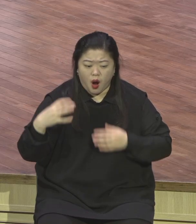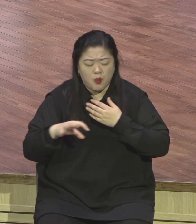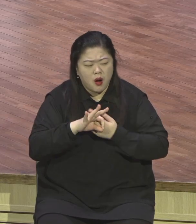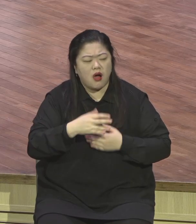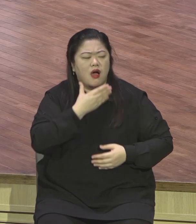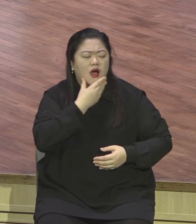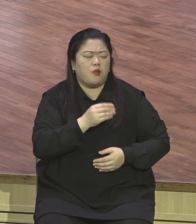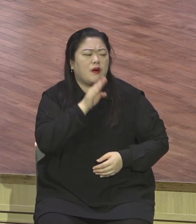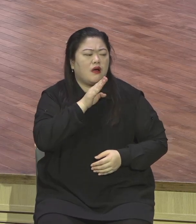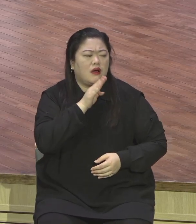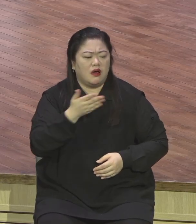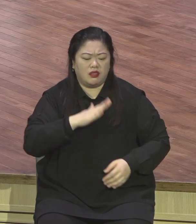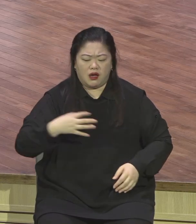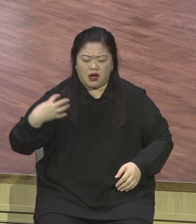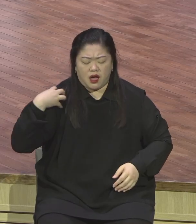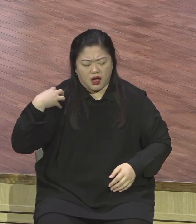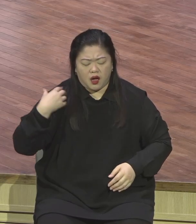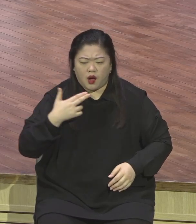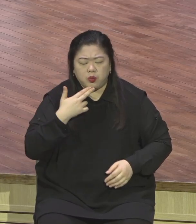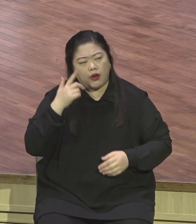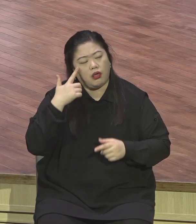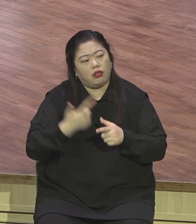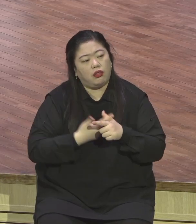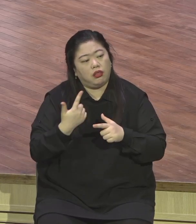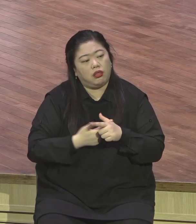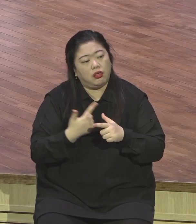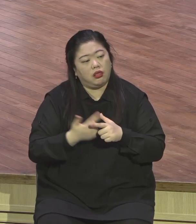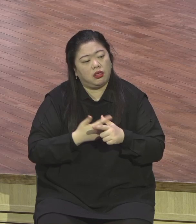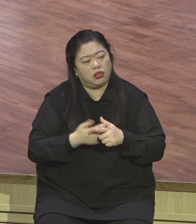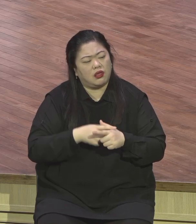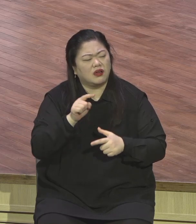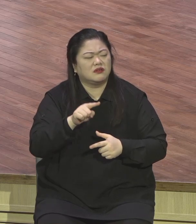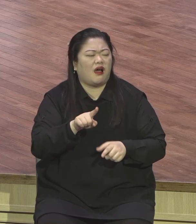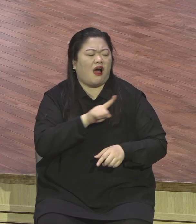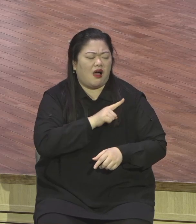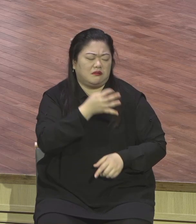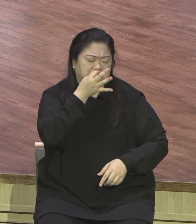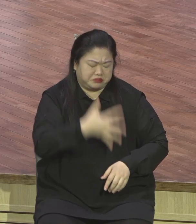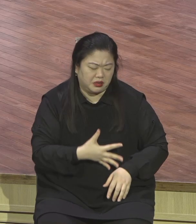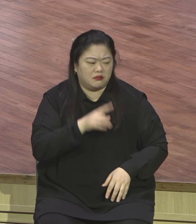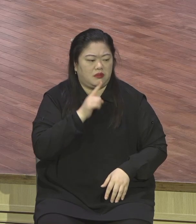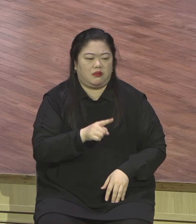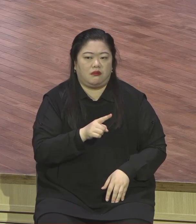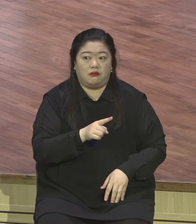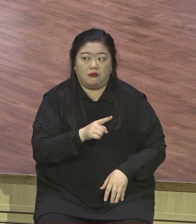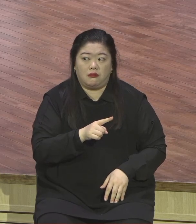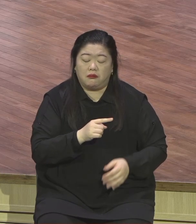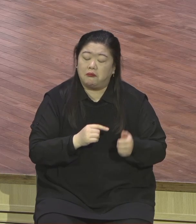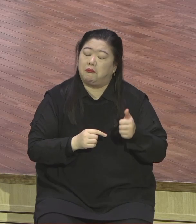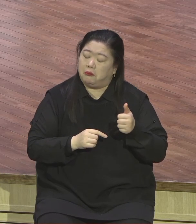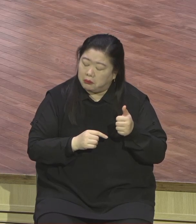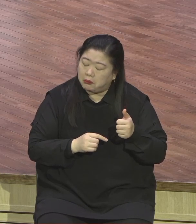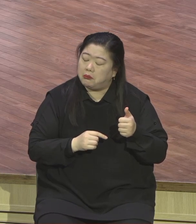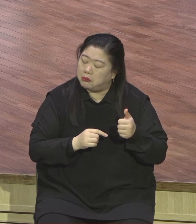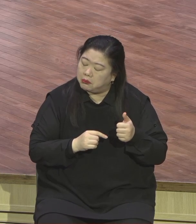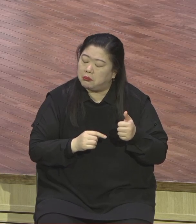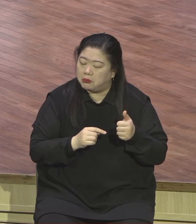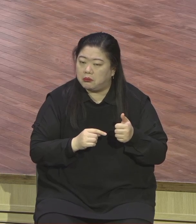무거운 짐이다. 성도 여러분 젊어질 것이 아무것도 없는